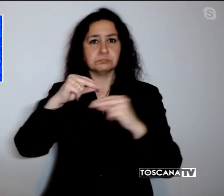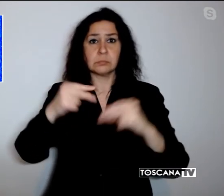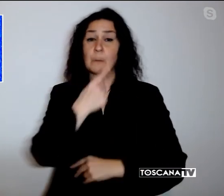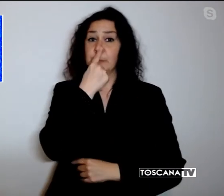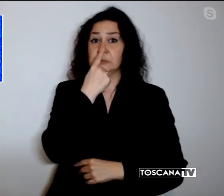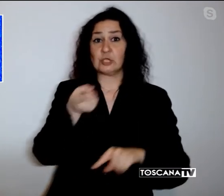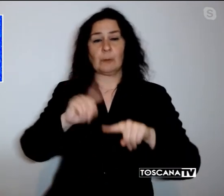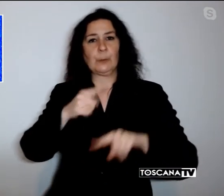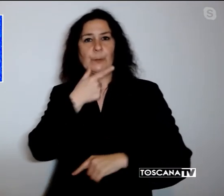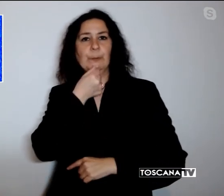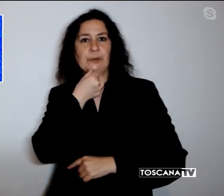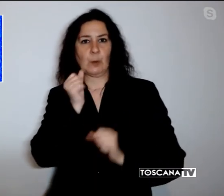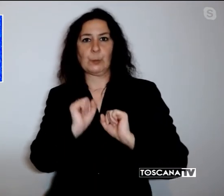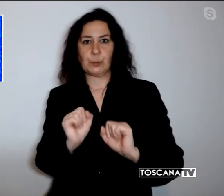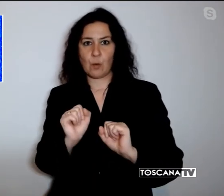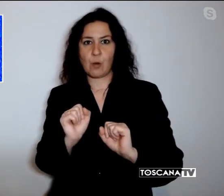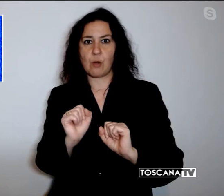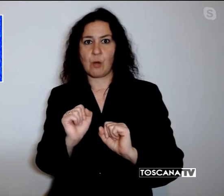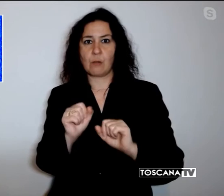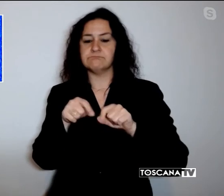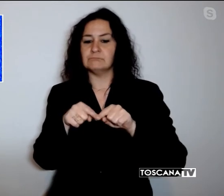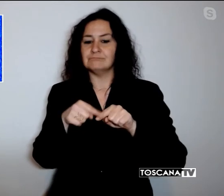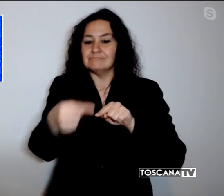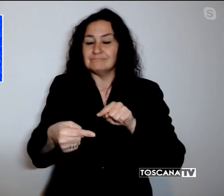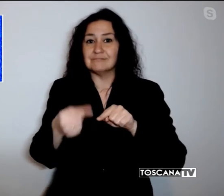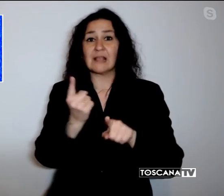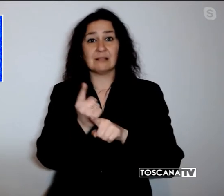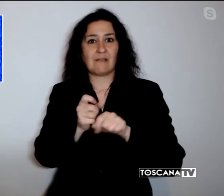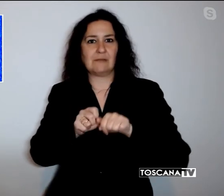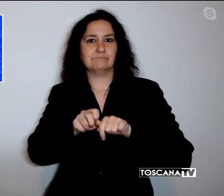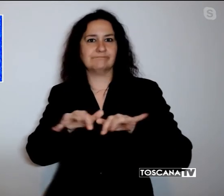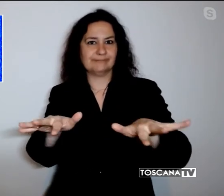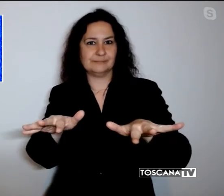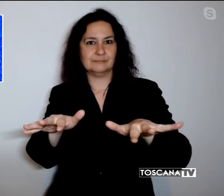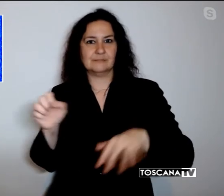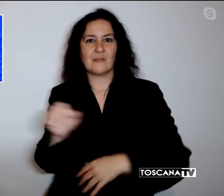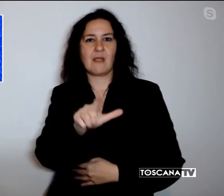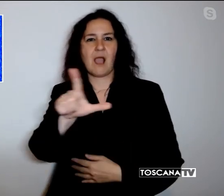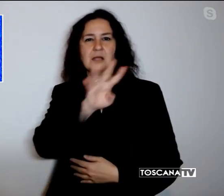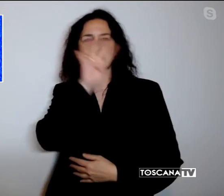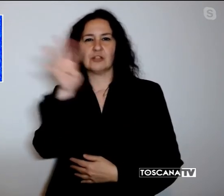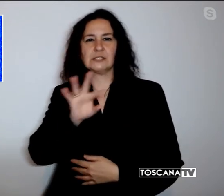Prato e a breve sarà esteso ad altre strutture dell'ASL Toscana Centro.